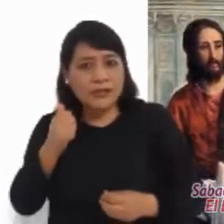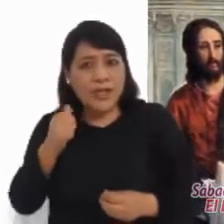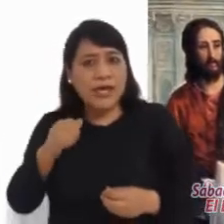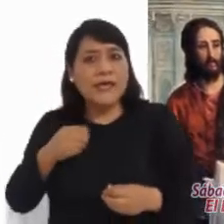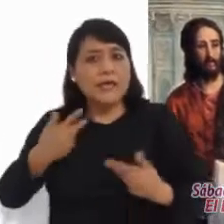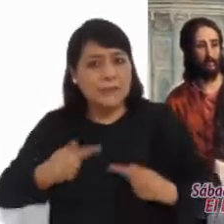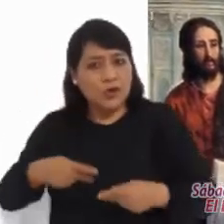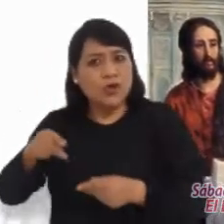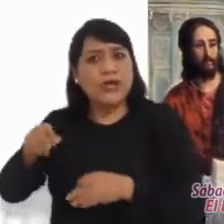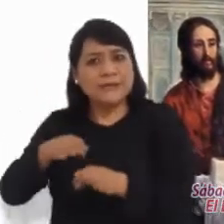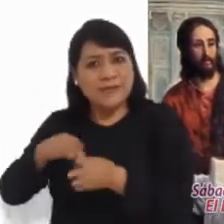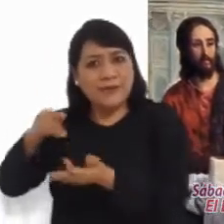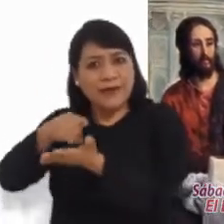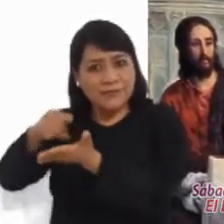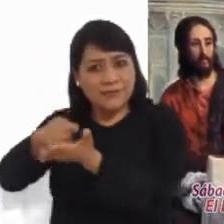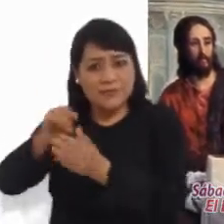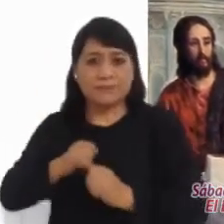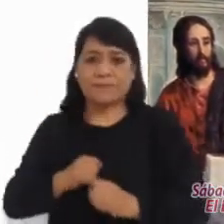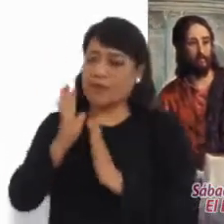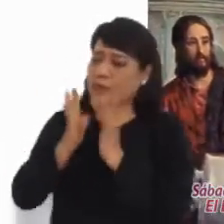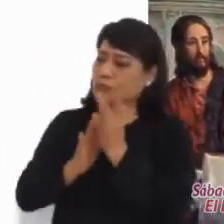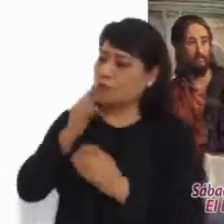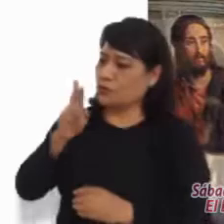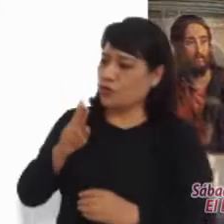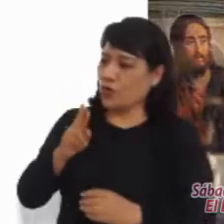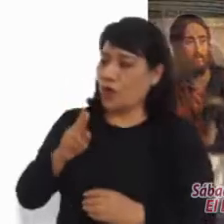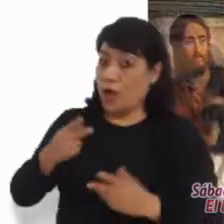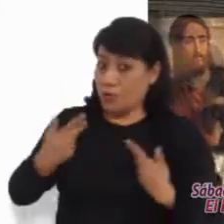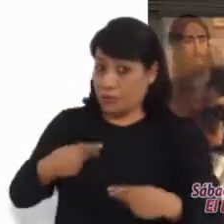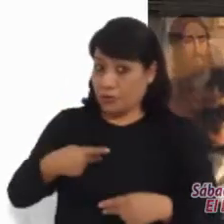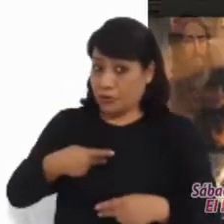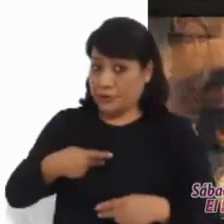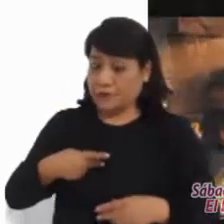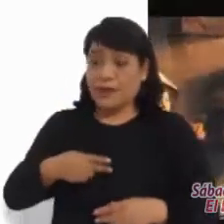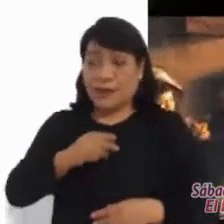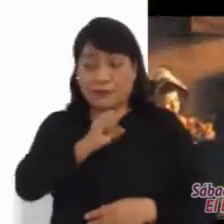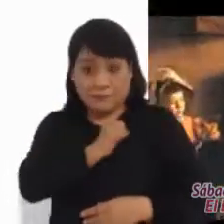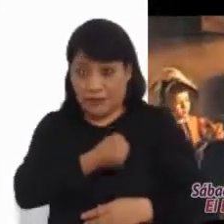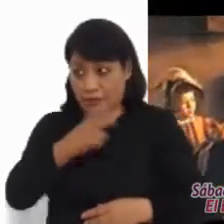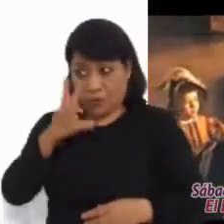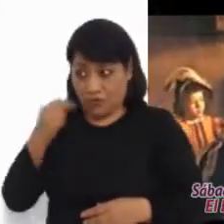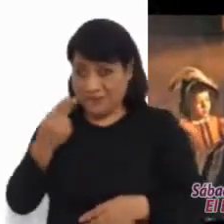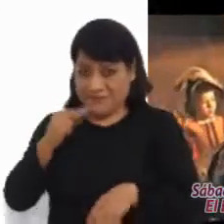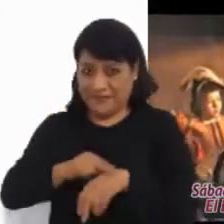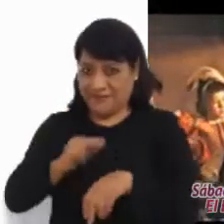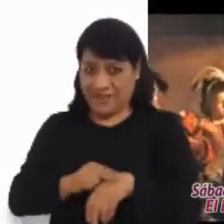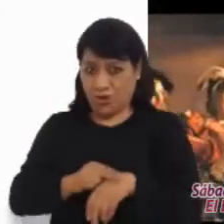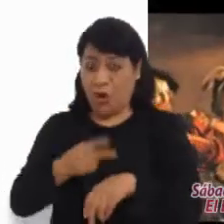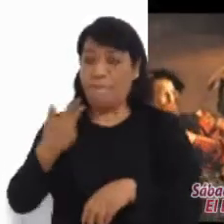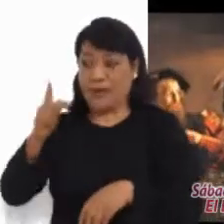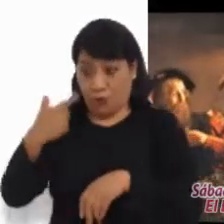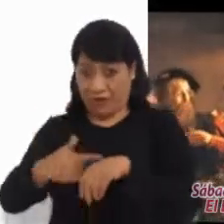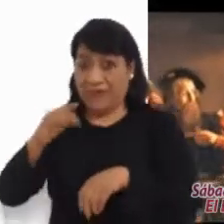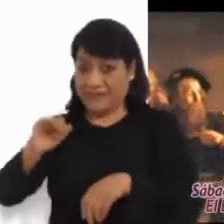respondió, No son los sanos los que necesitan al médico, sino los enfermos. No he venido a